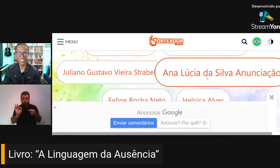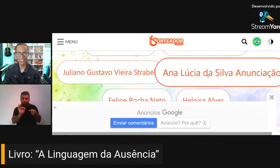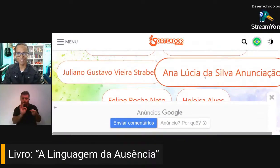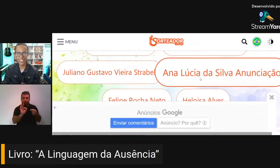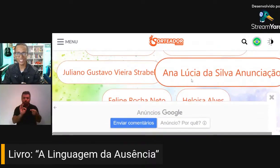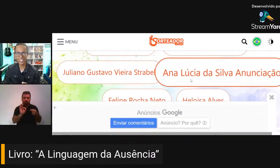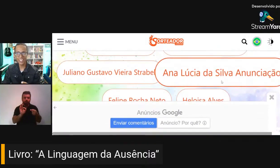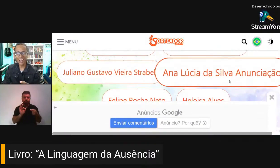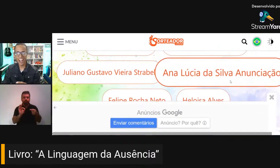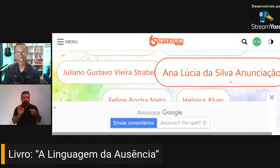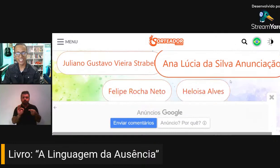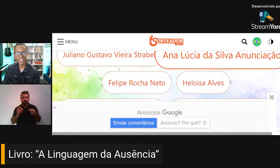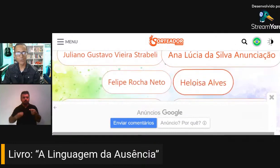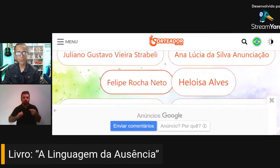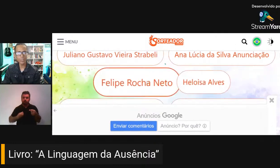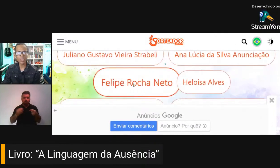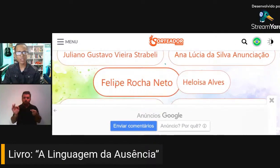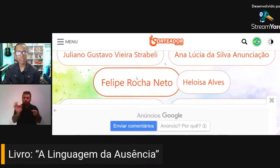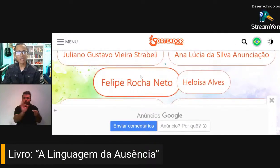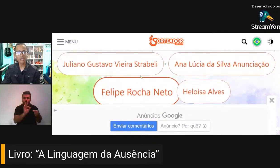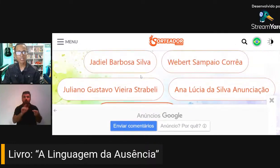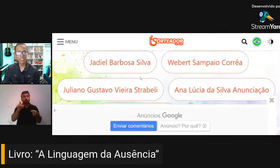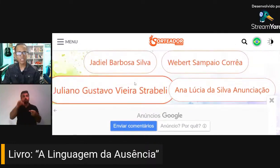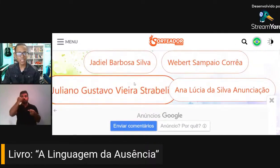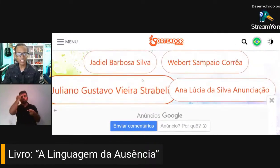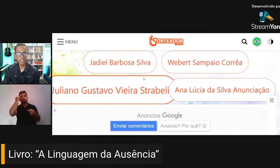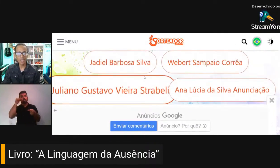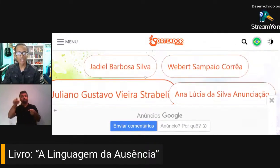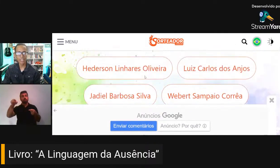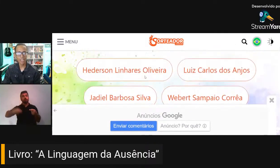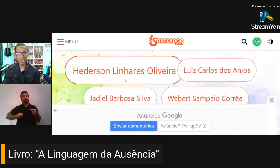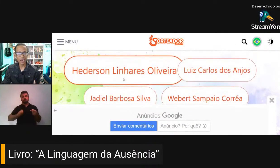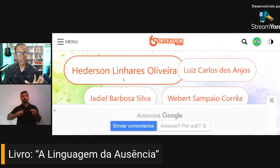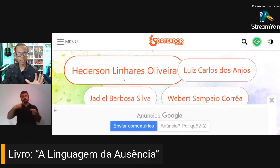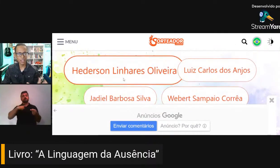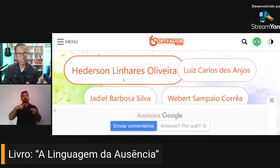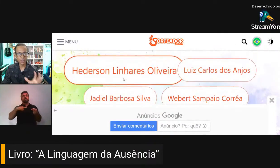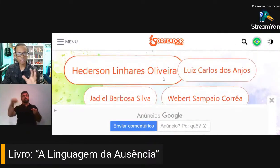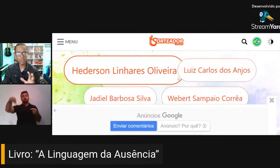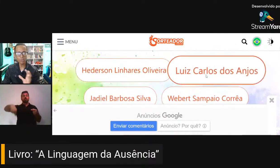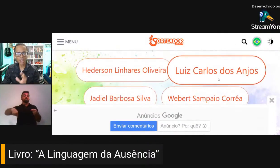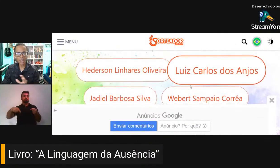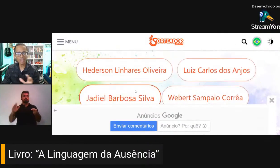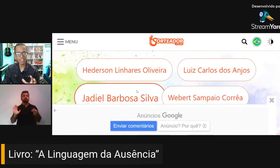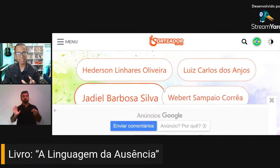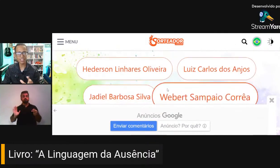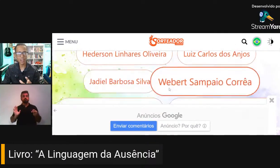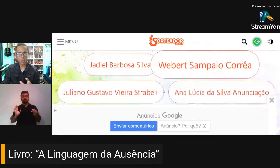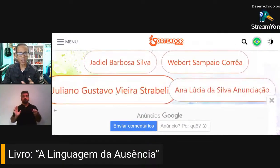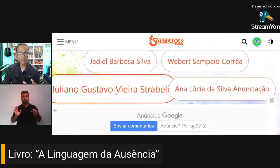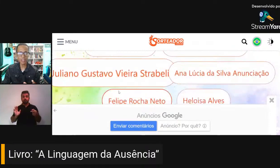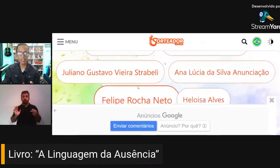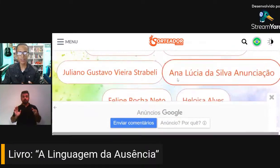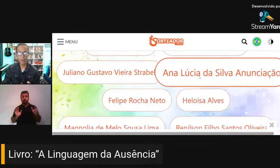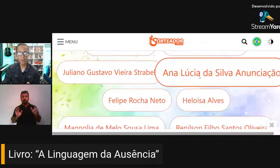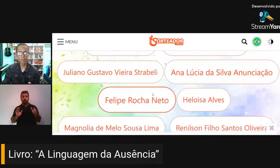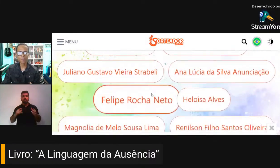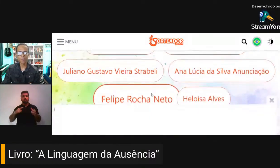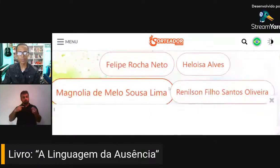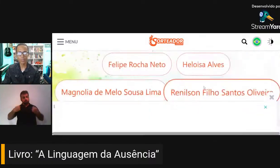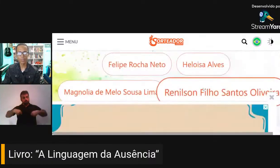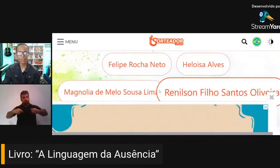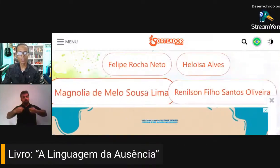ó, o Juliano está aí na fita, a Ana Lúcia. Se não tiverem nessa sequência,